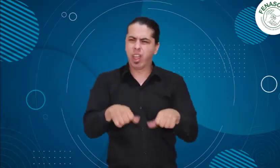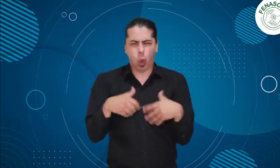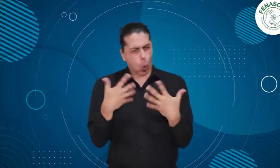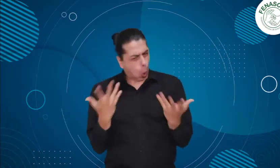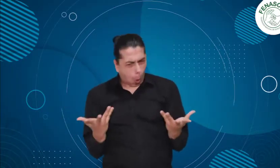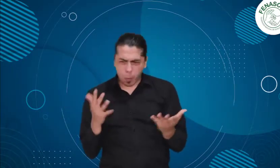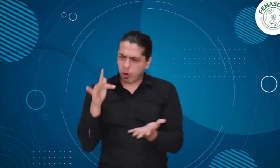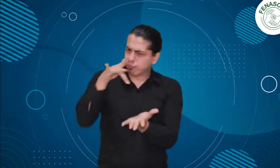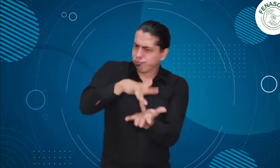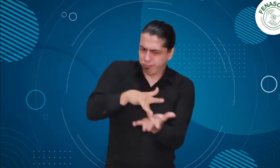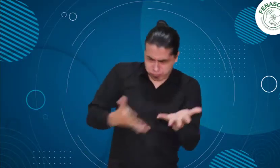de 100 personas.